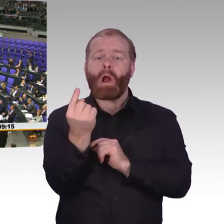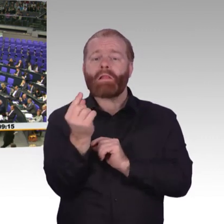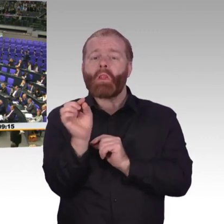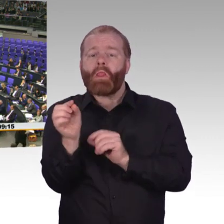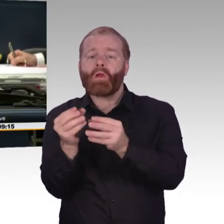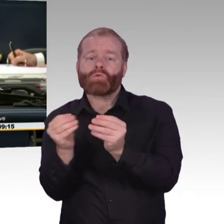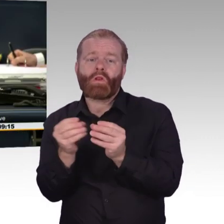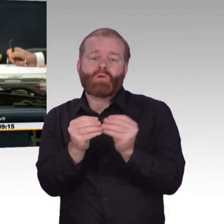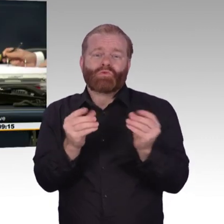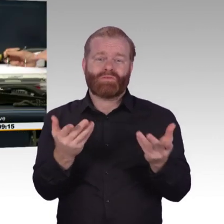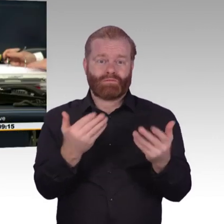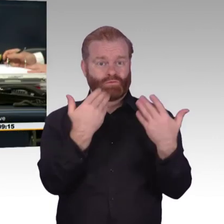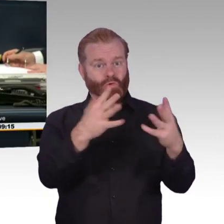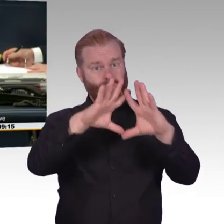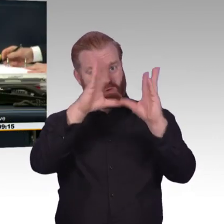Nächster Redner ist der Kollege Sören Bartol, SPD.